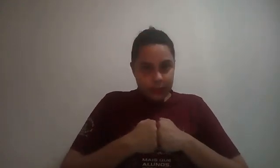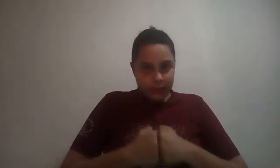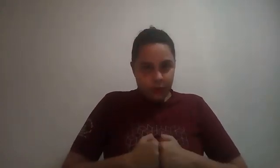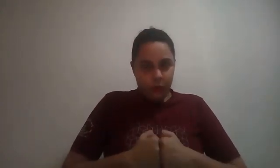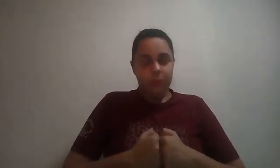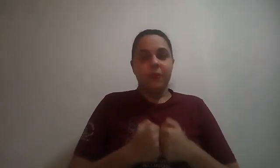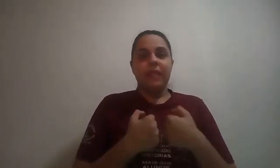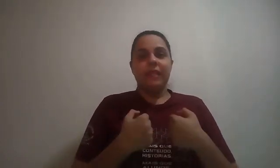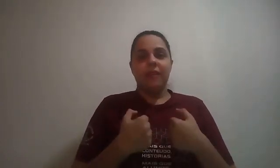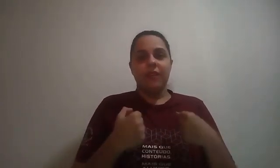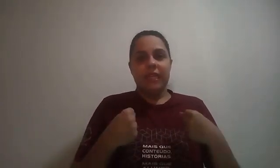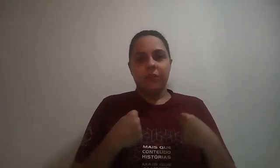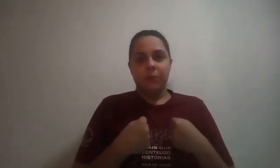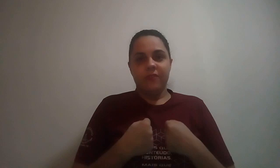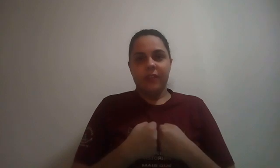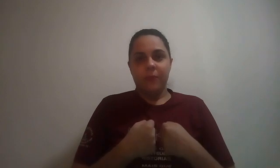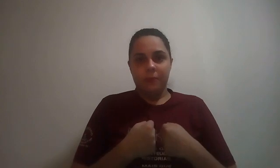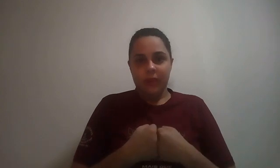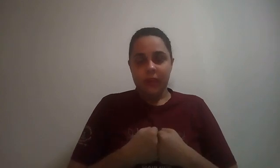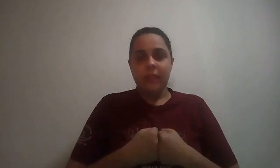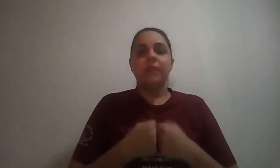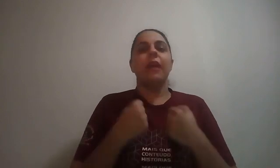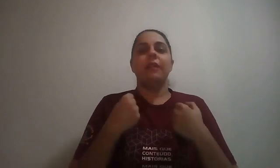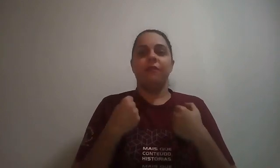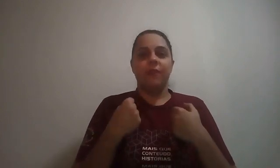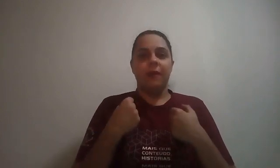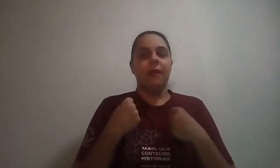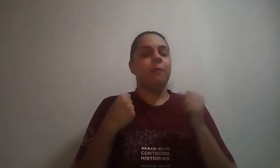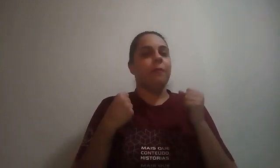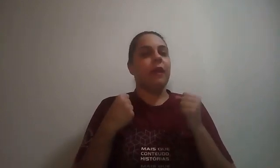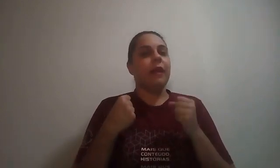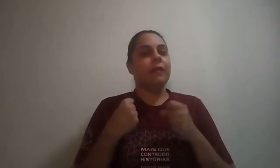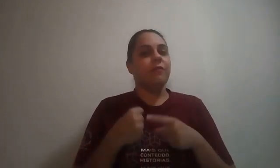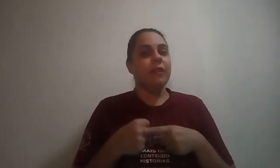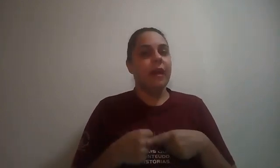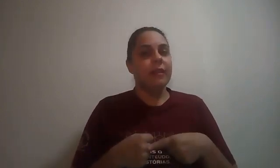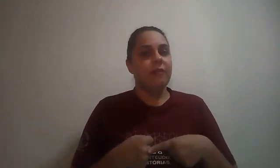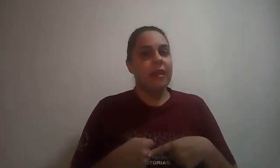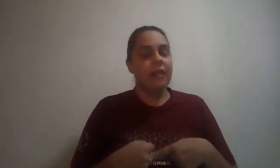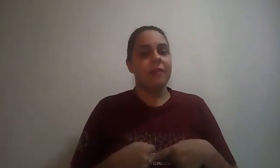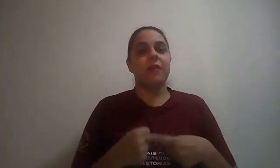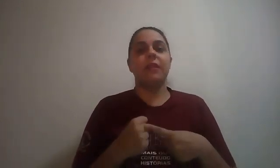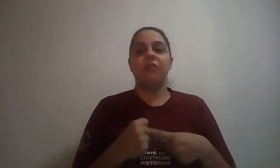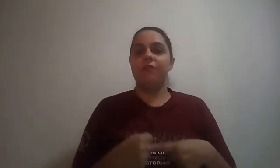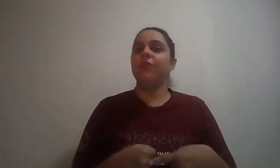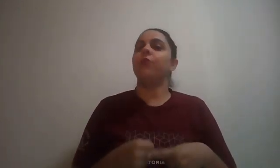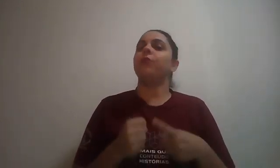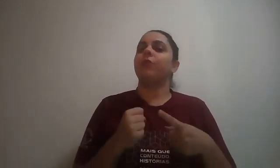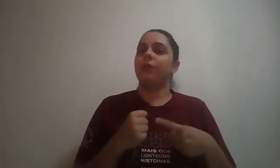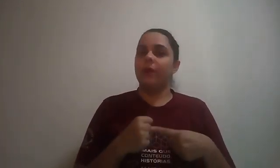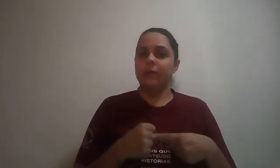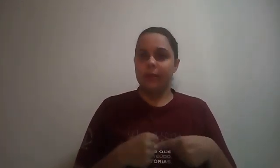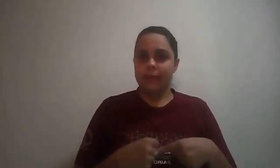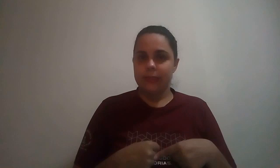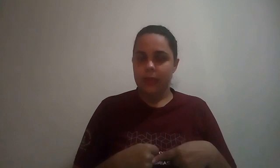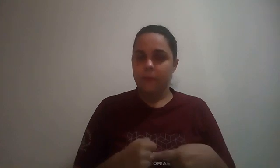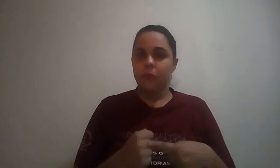é só. Manda essa atividade no privado para mim. Quem tiver atividade avaliativa que não enviou, eu ainda recebo.